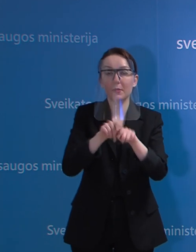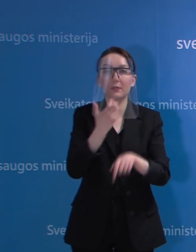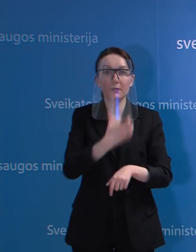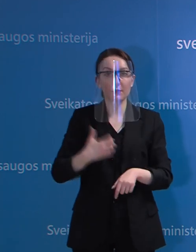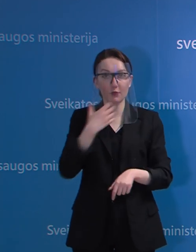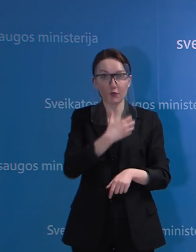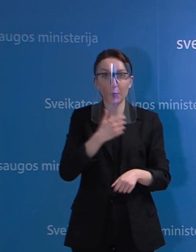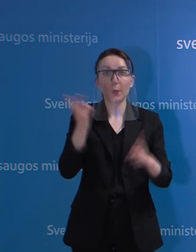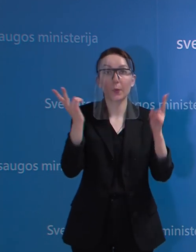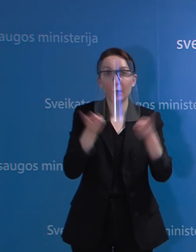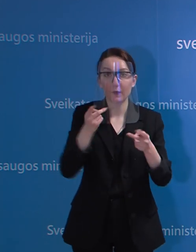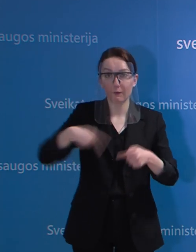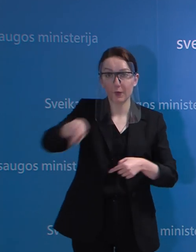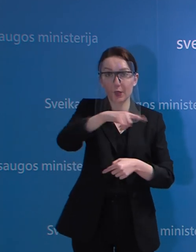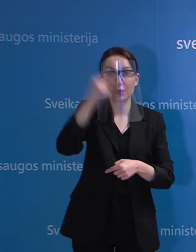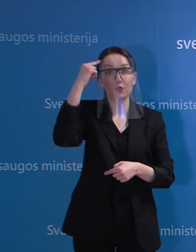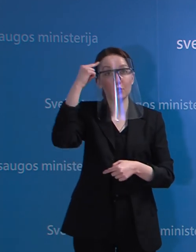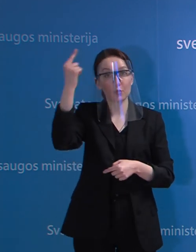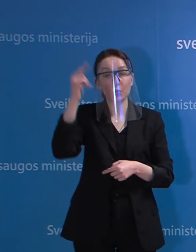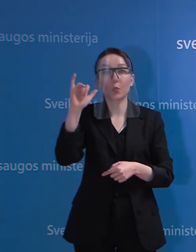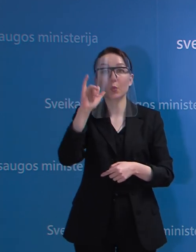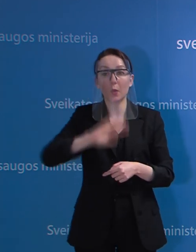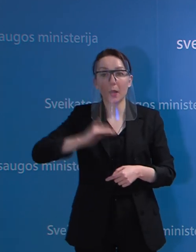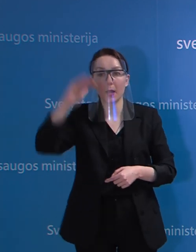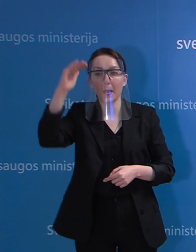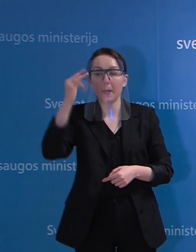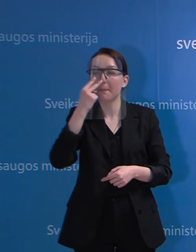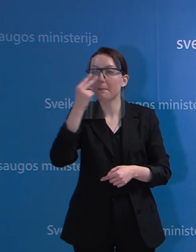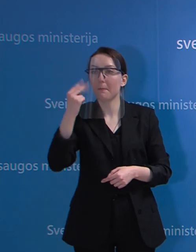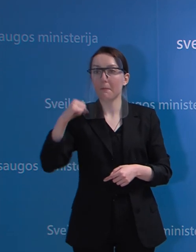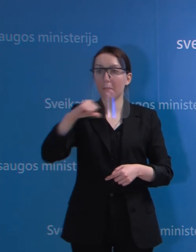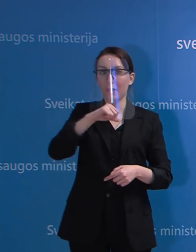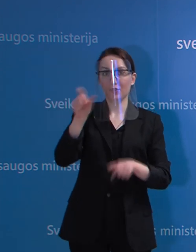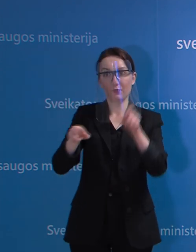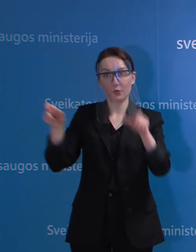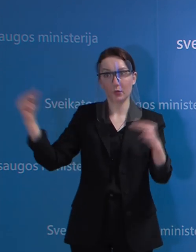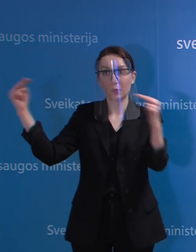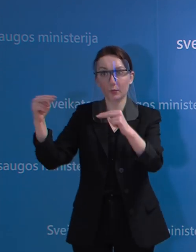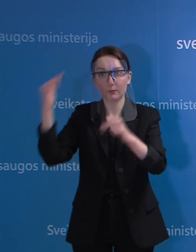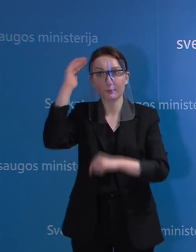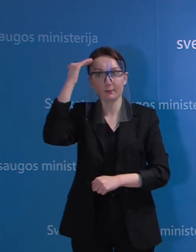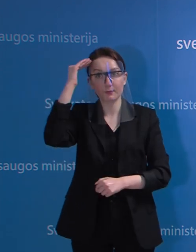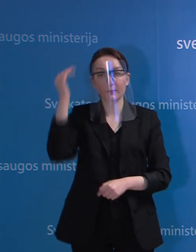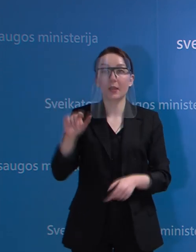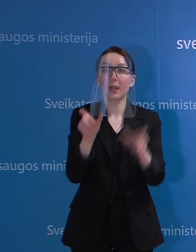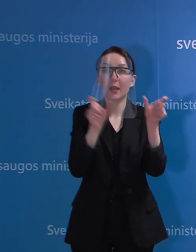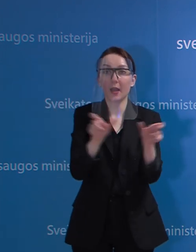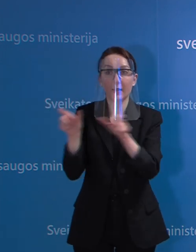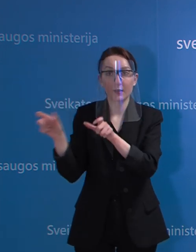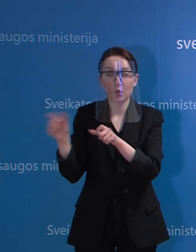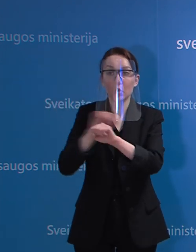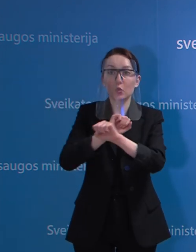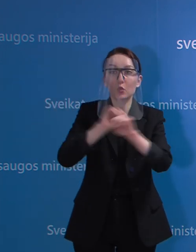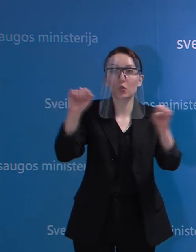svarbu, ką turėtumėt visi žinoti ten, kur laiptinės galbūt prisižiūri patys gyventojai, tai kad karantino metu yra